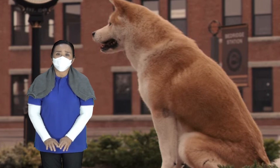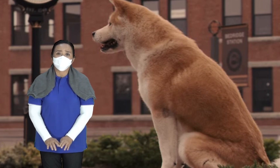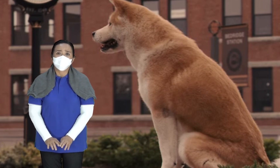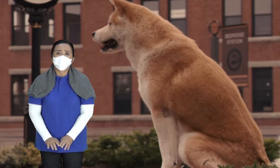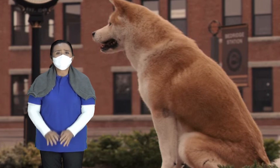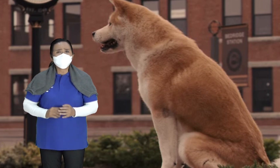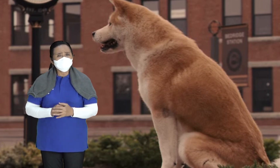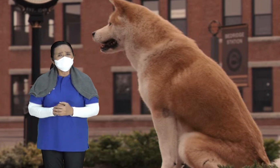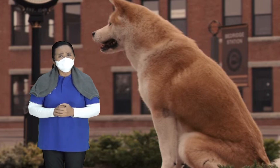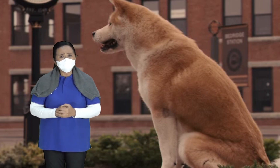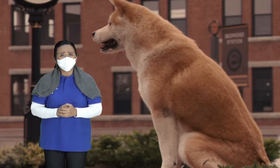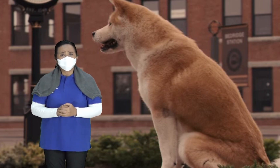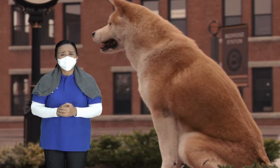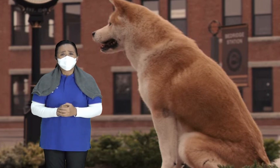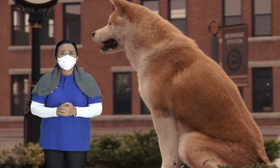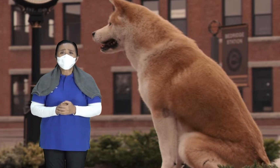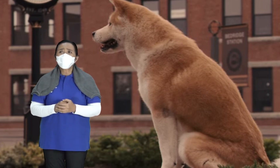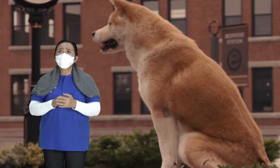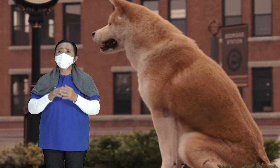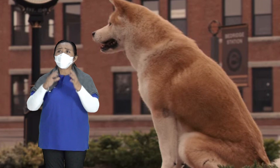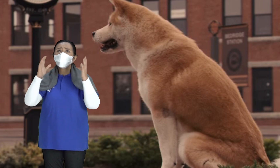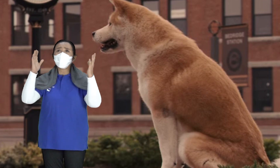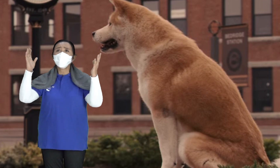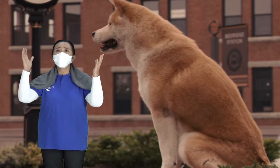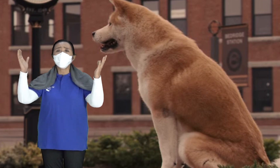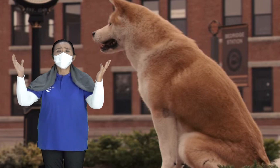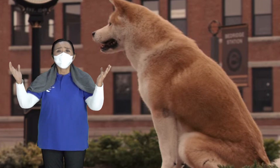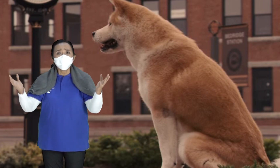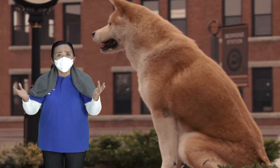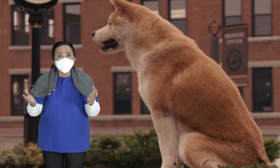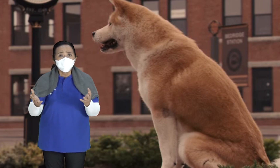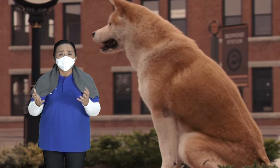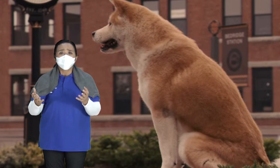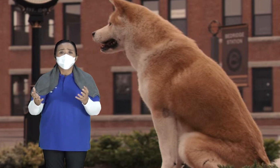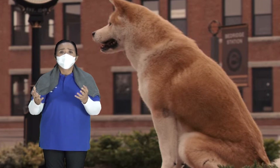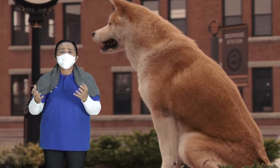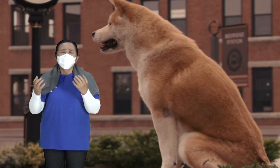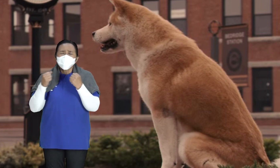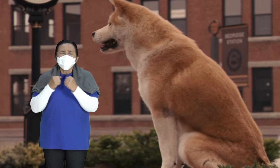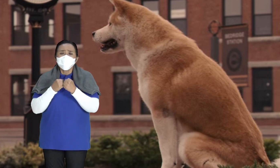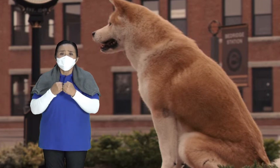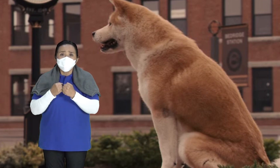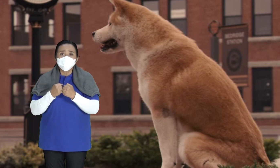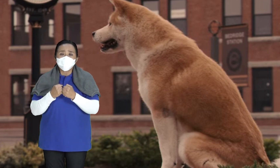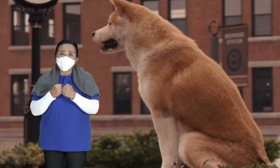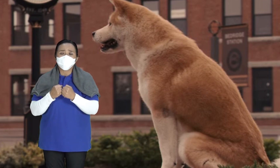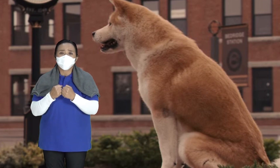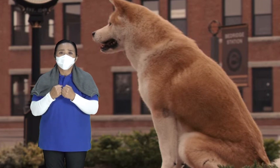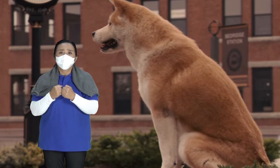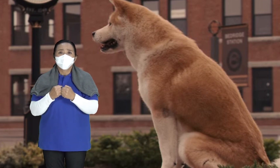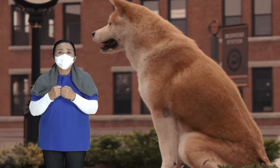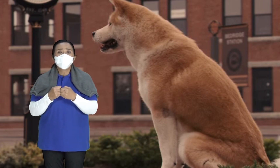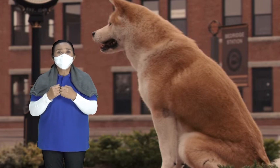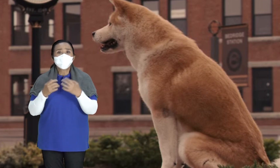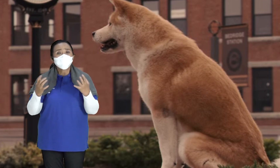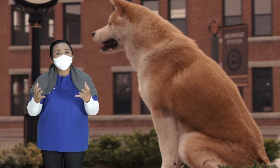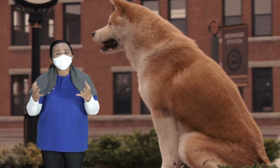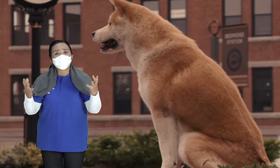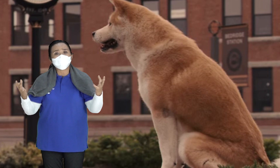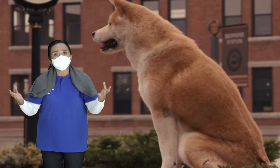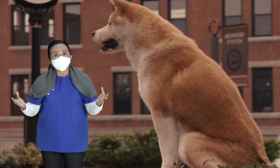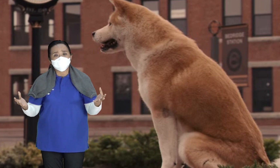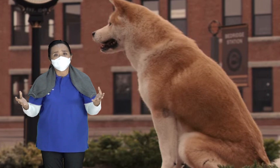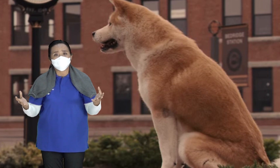pulang Kasian ya Sampai cuaca Musim dingin Dia kedinginan ya Musim